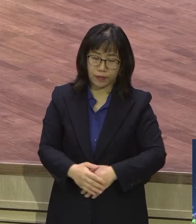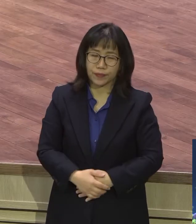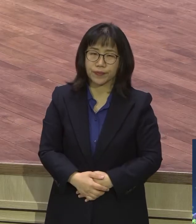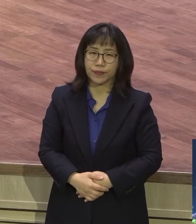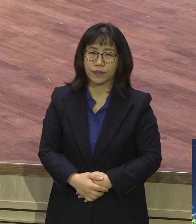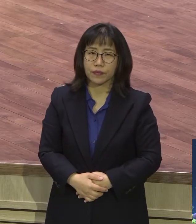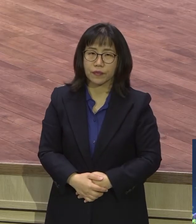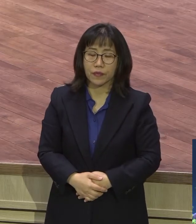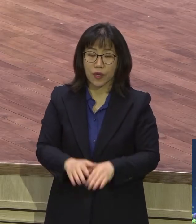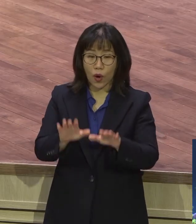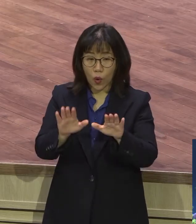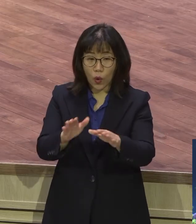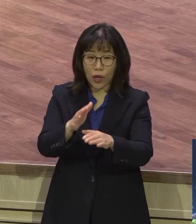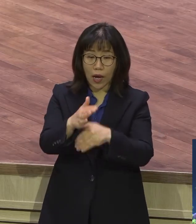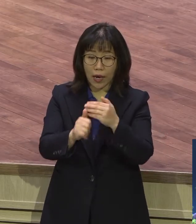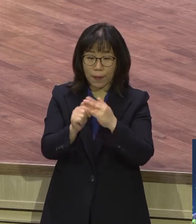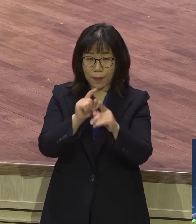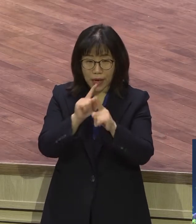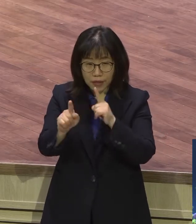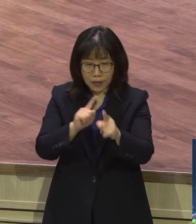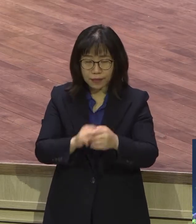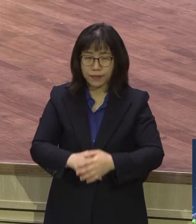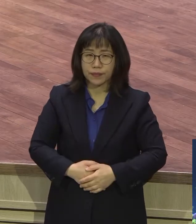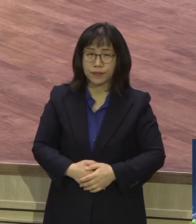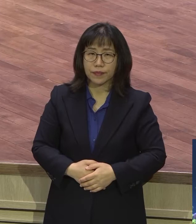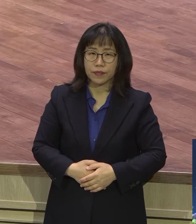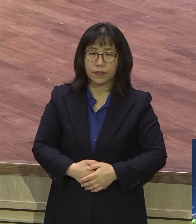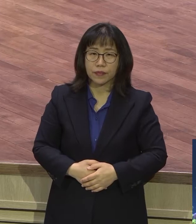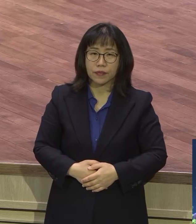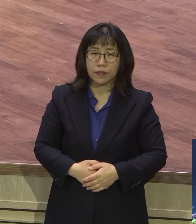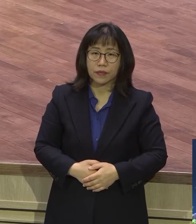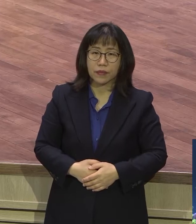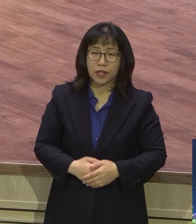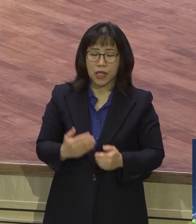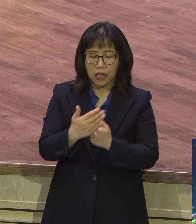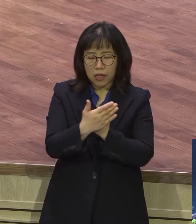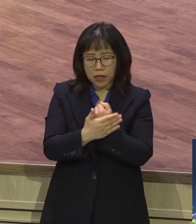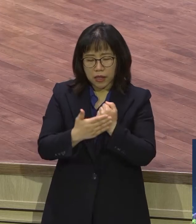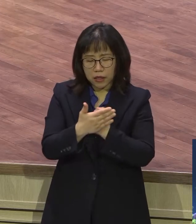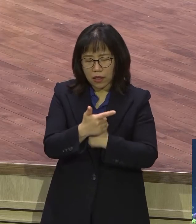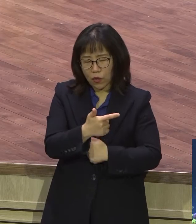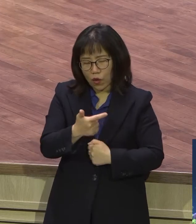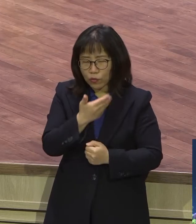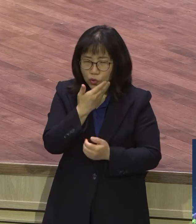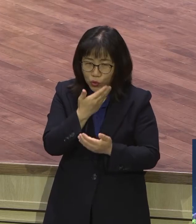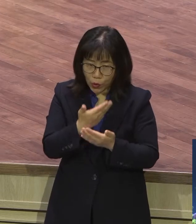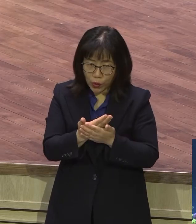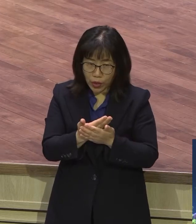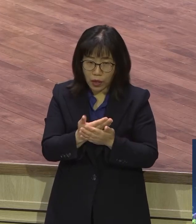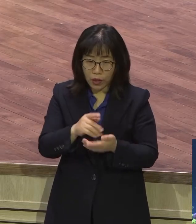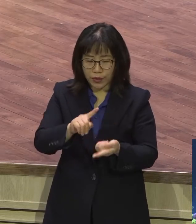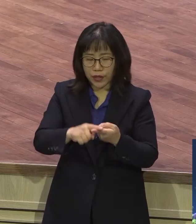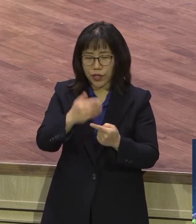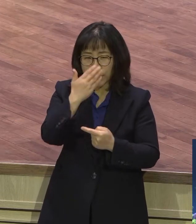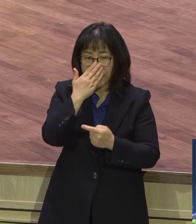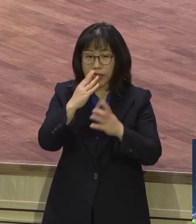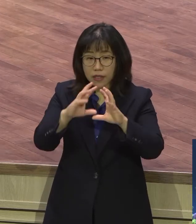은혜에 이끄는 삶이 영뚜로 중요한 것인지 이스라엘 백성들에게 매번